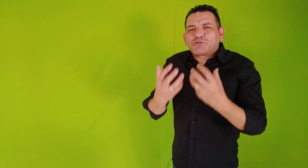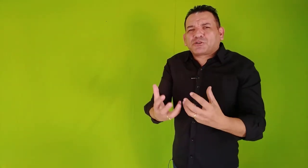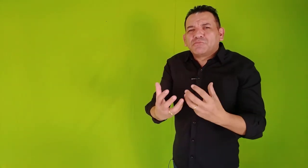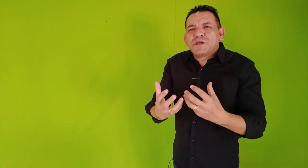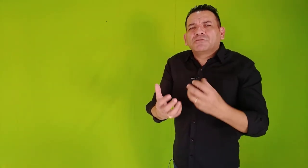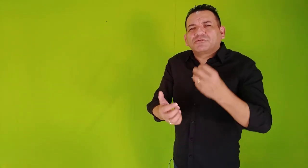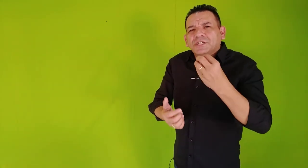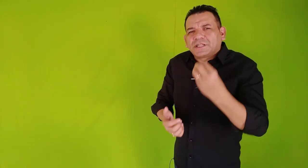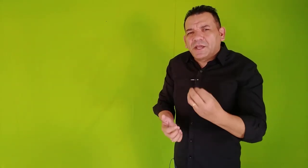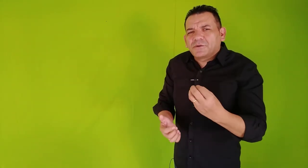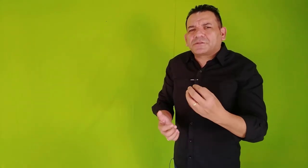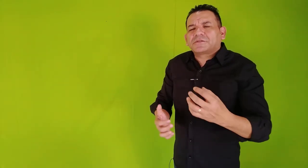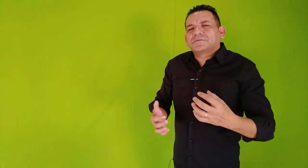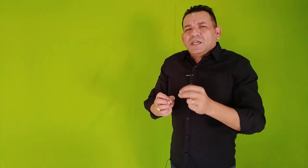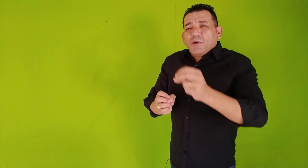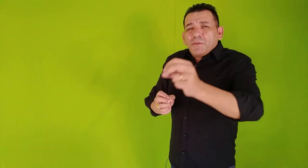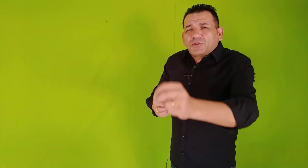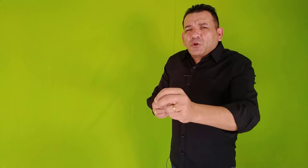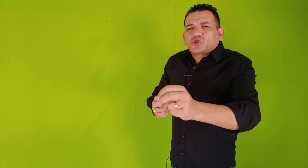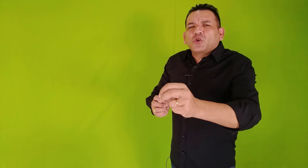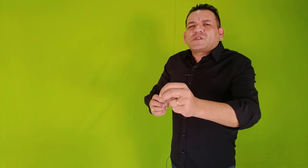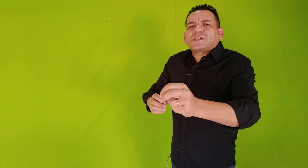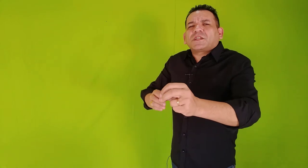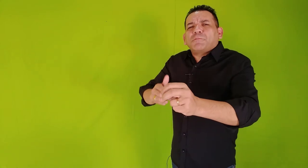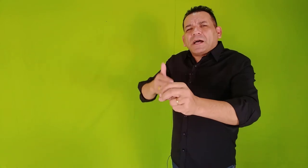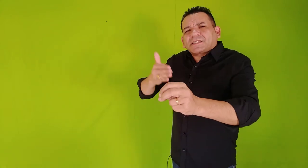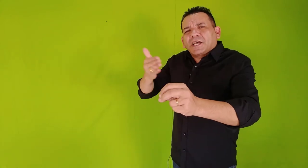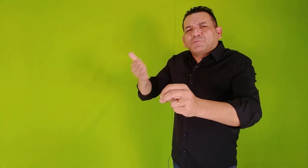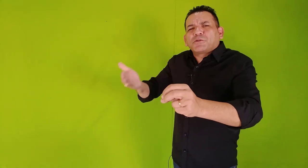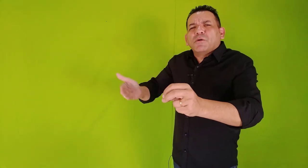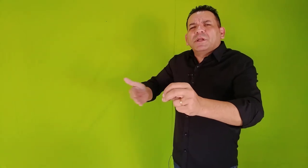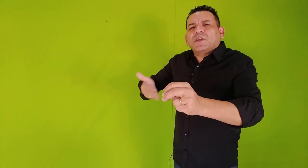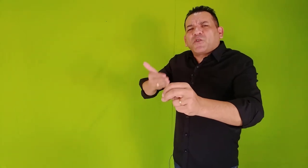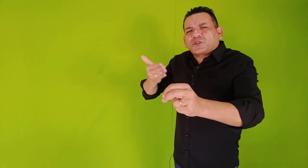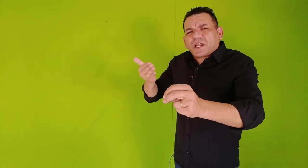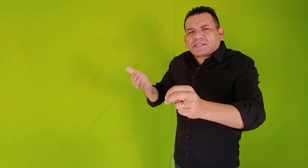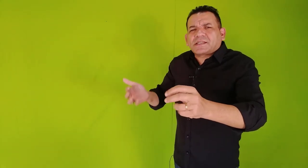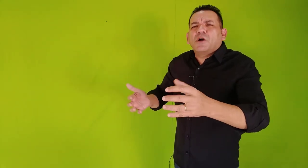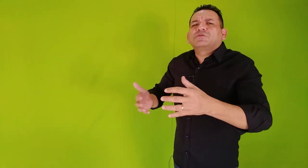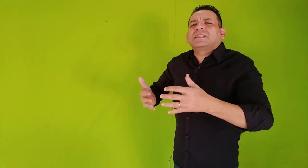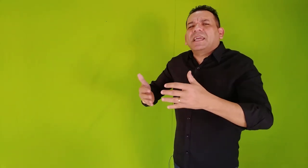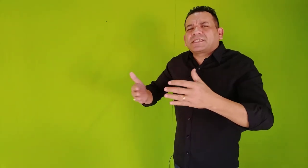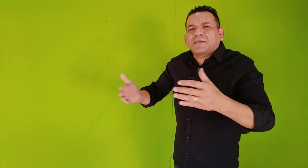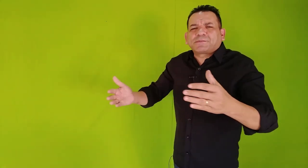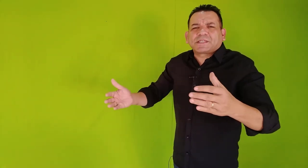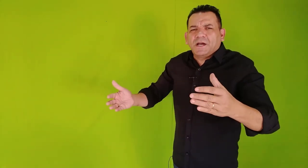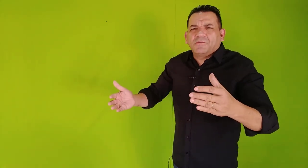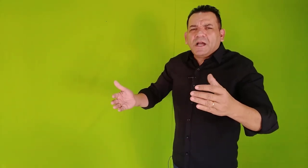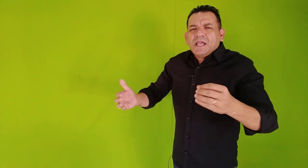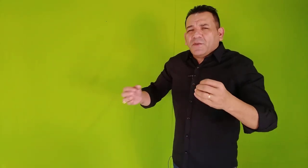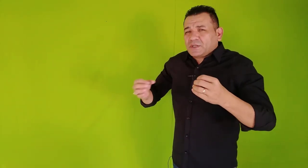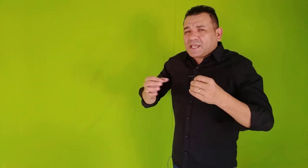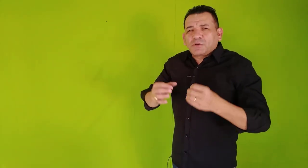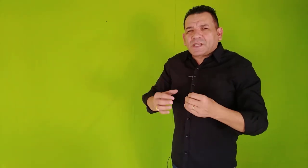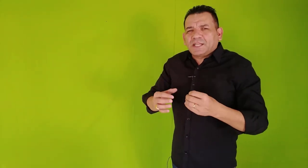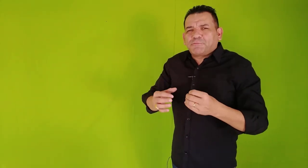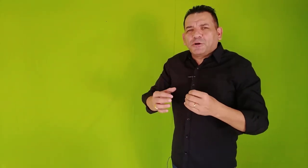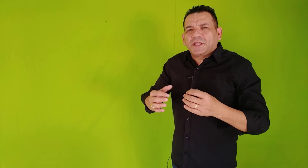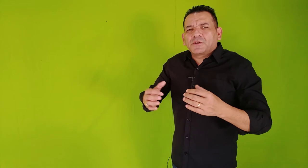um instrumento de Deus, e momento que os outros estão passando por um momento de frustração, de decepção, e você é usado por Deus